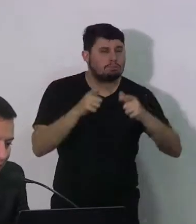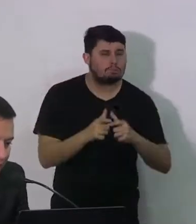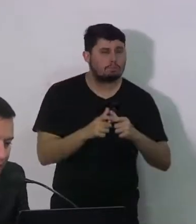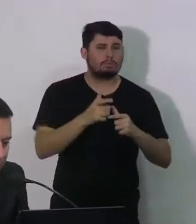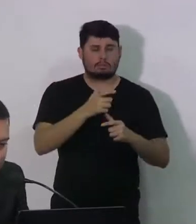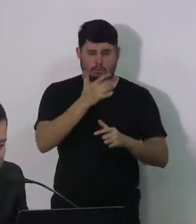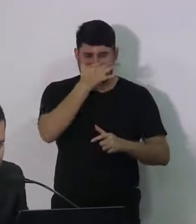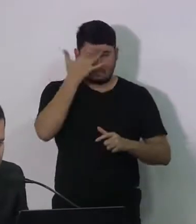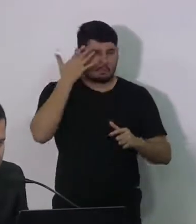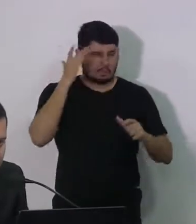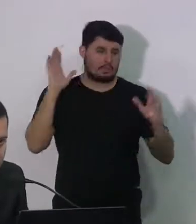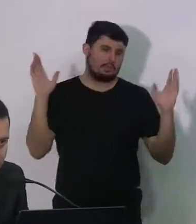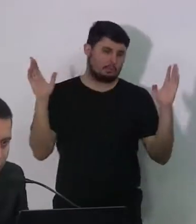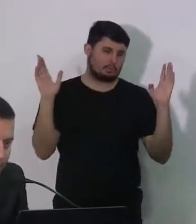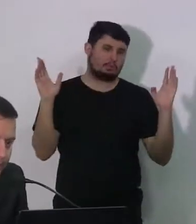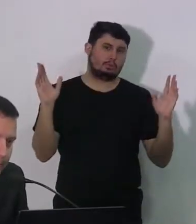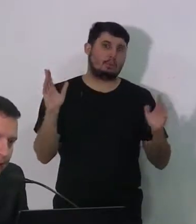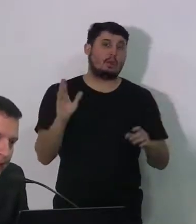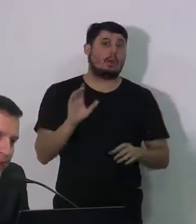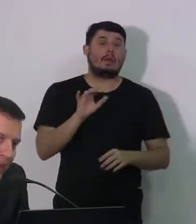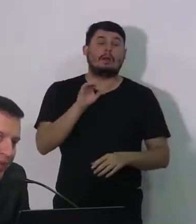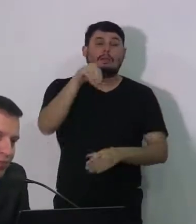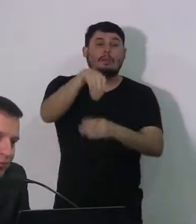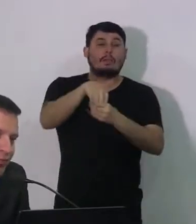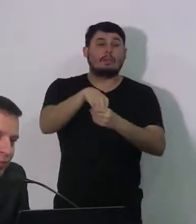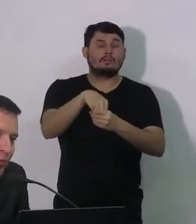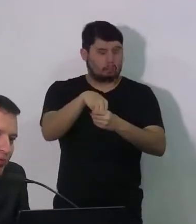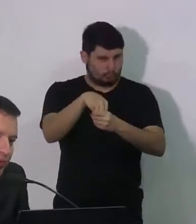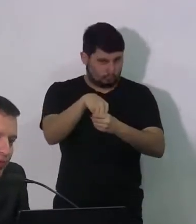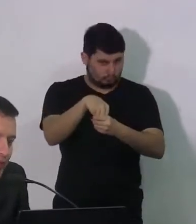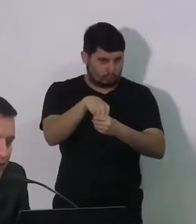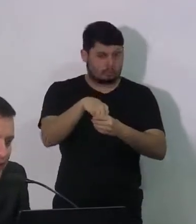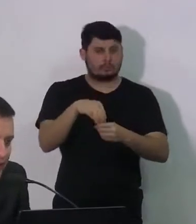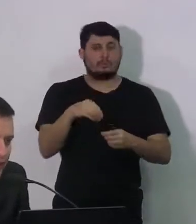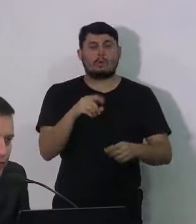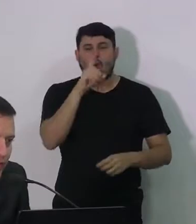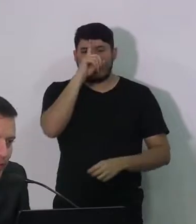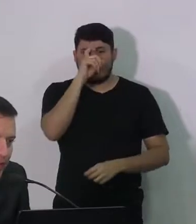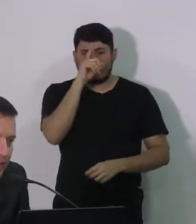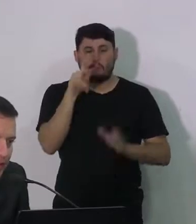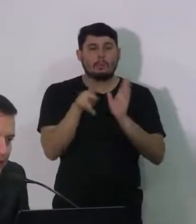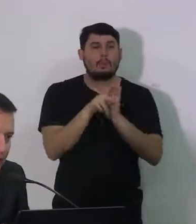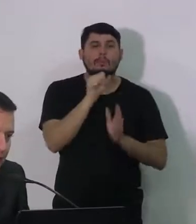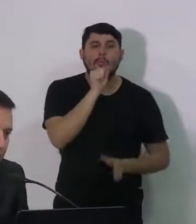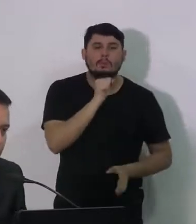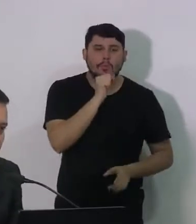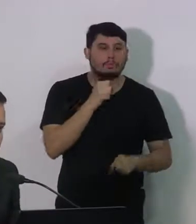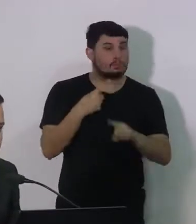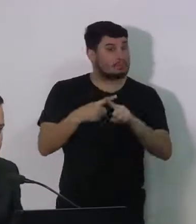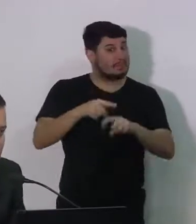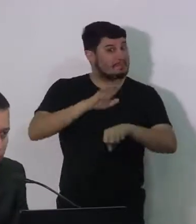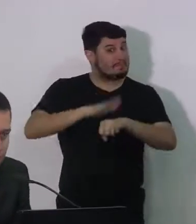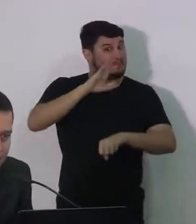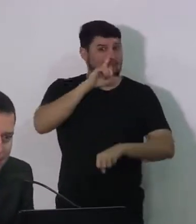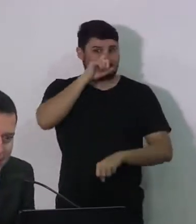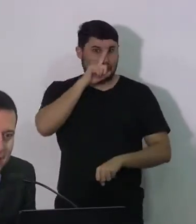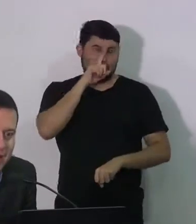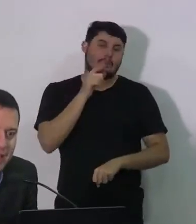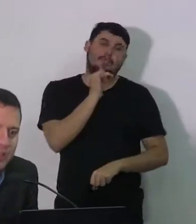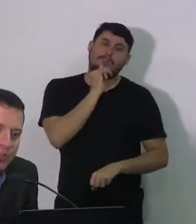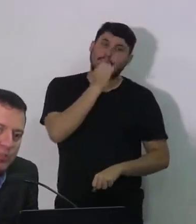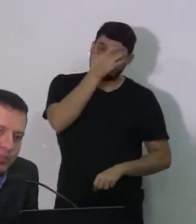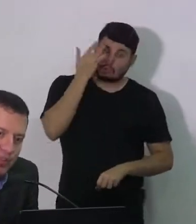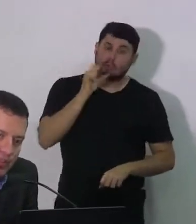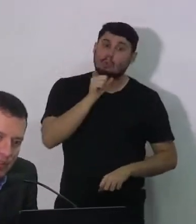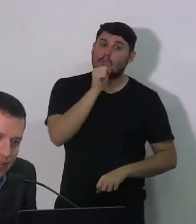à AME do idoso, que é um dos pontos de vulnerabilidade que a gente sabe, que o deslocamento dos idosos e a